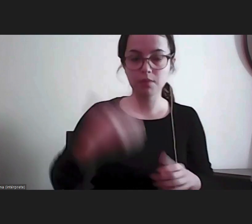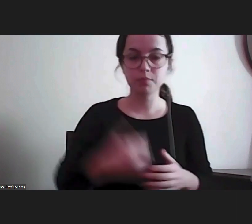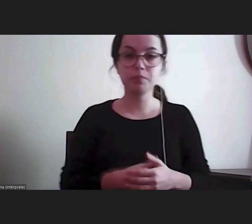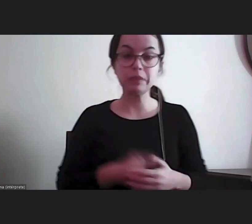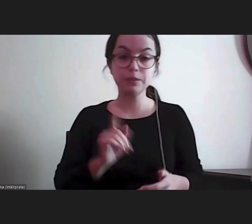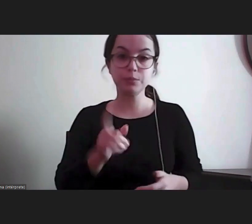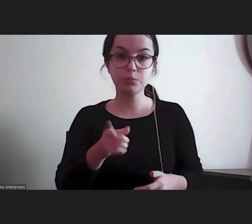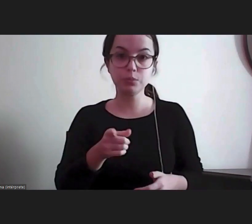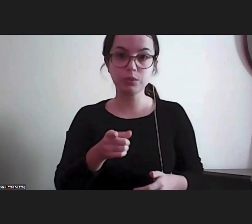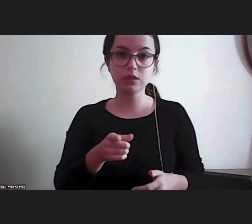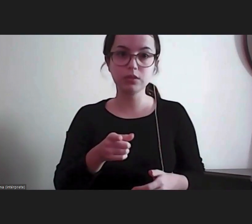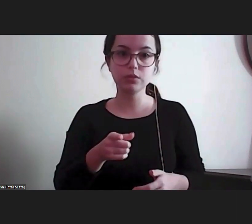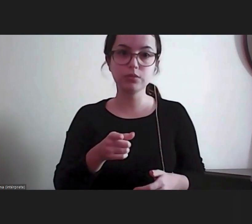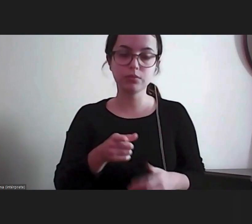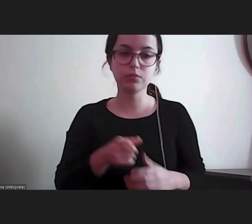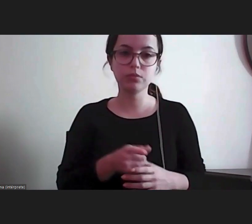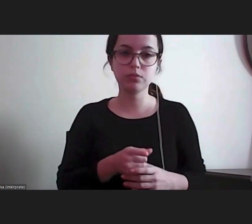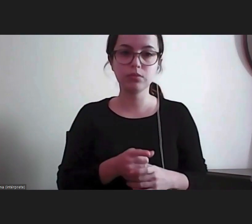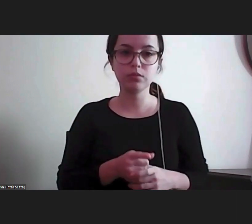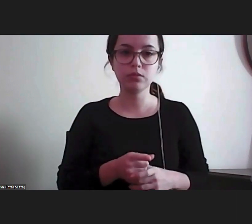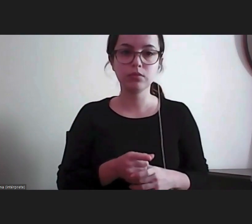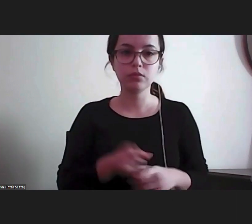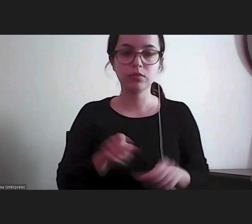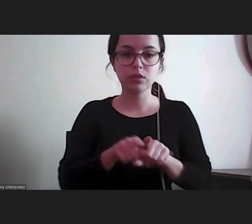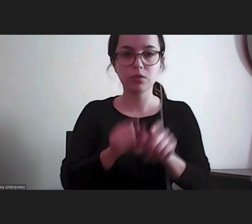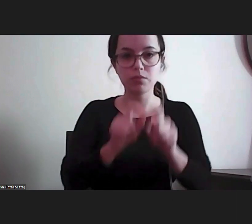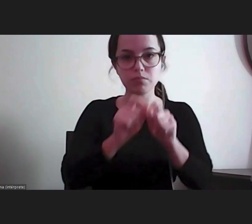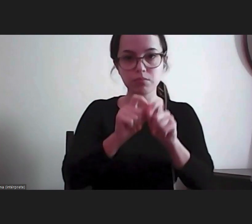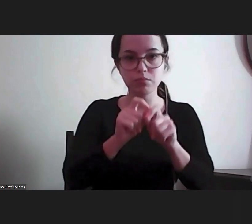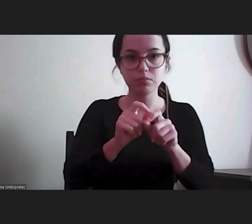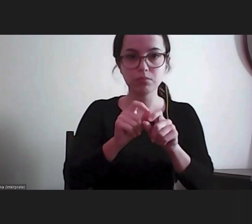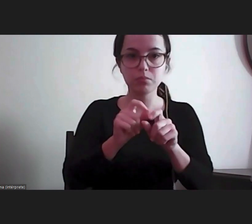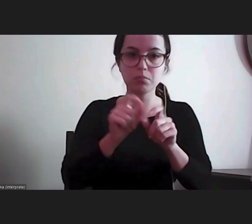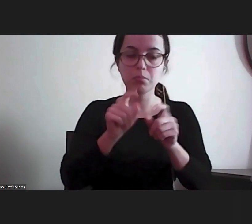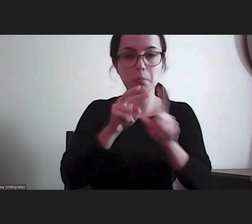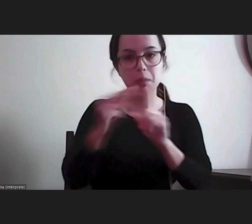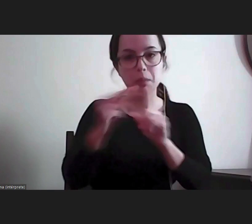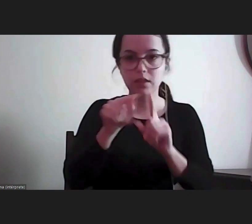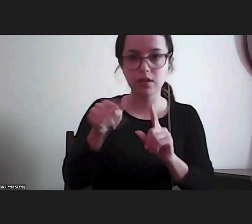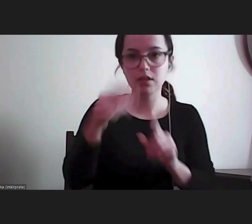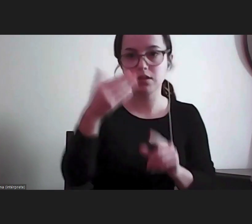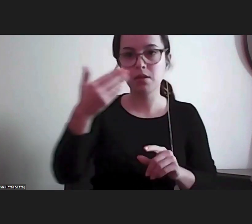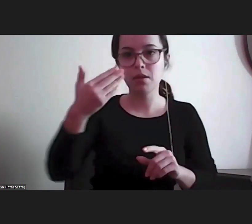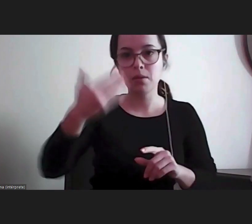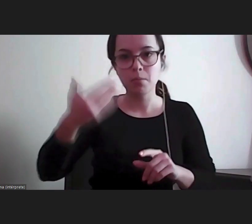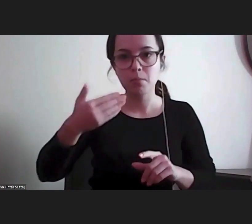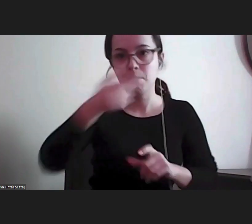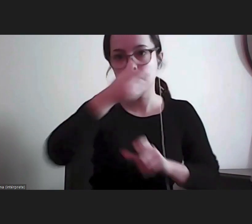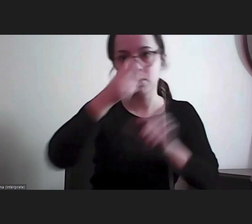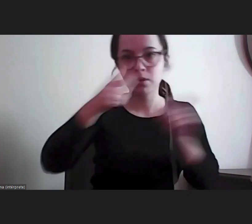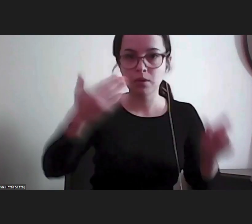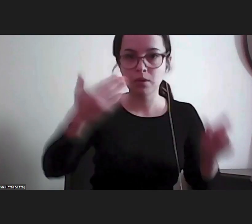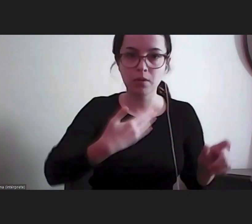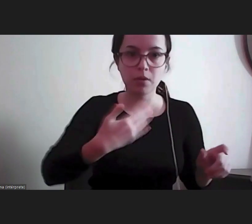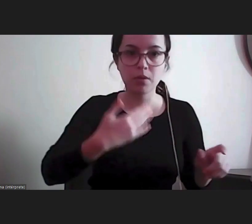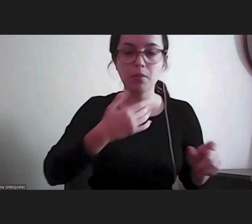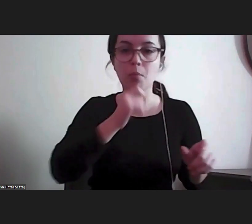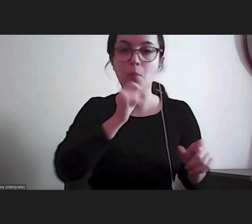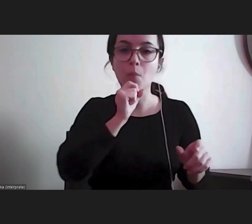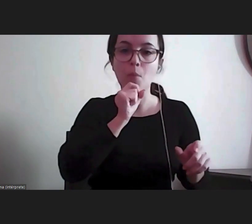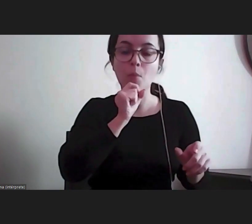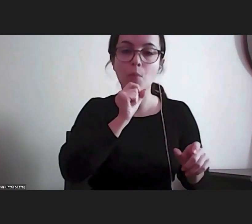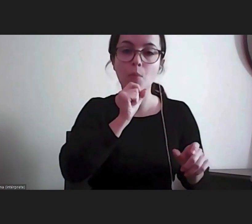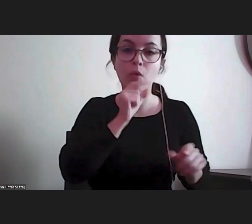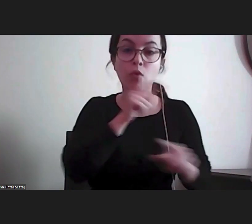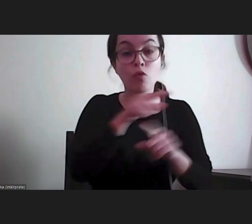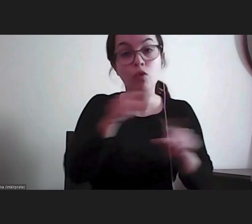isso, esta linha, os direitos fundamentais, direitos humanos, que os setores vão ter a ocasião de explorar ao longo